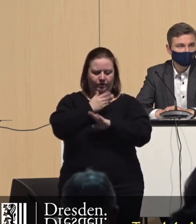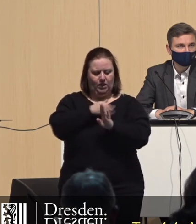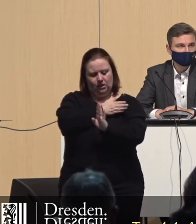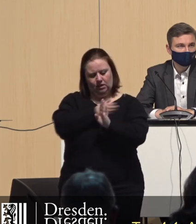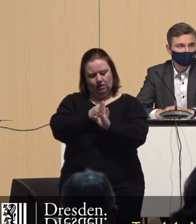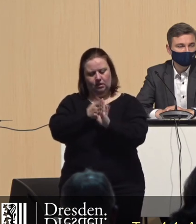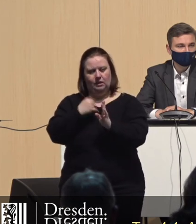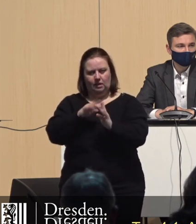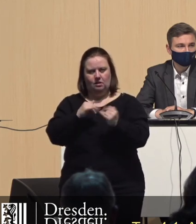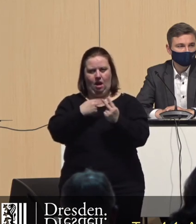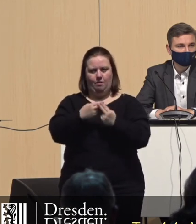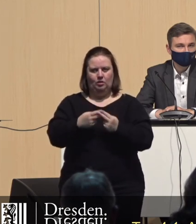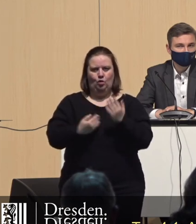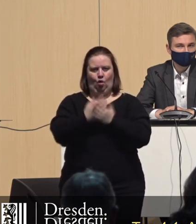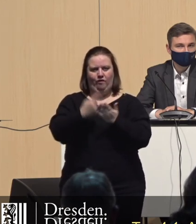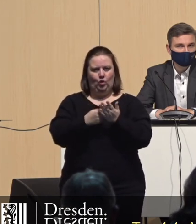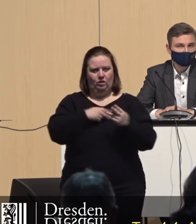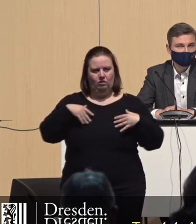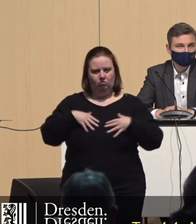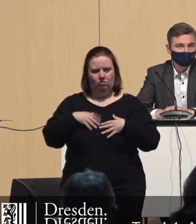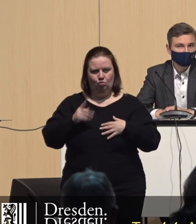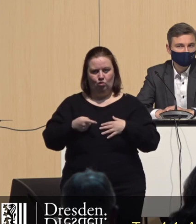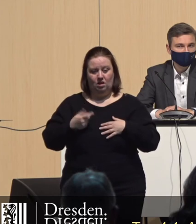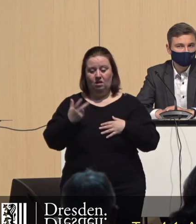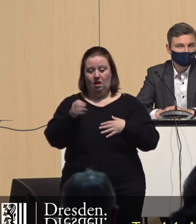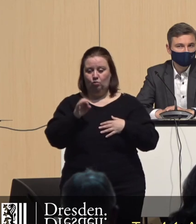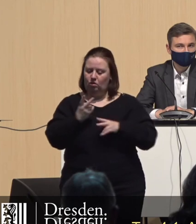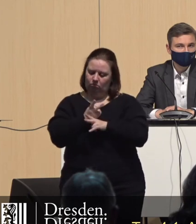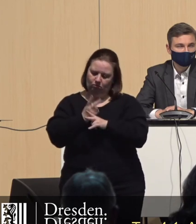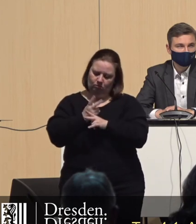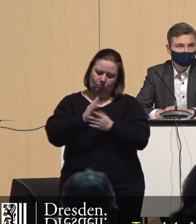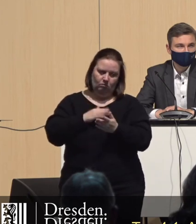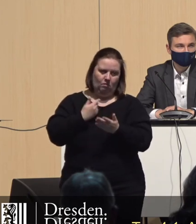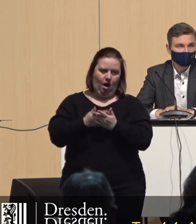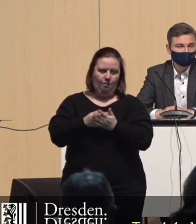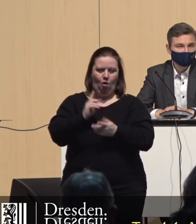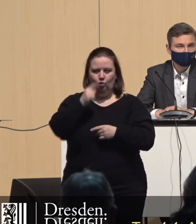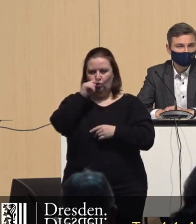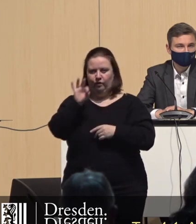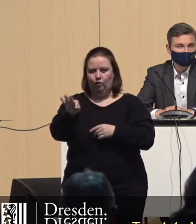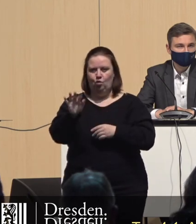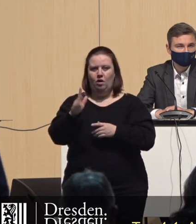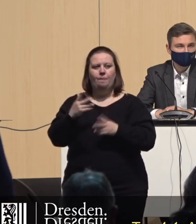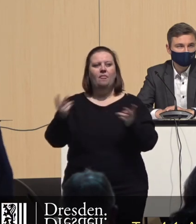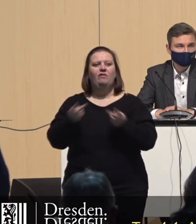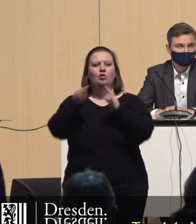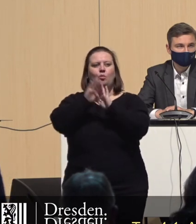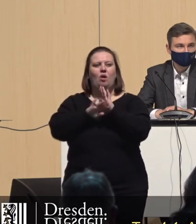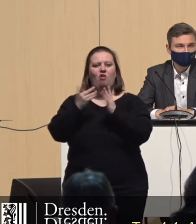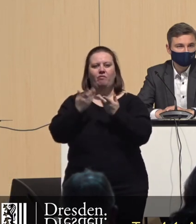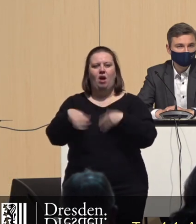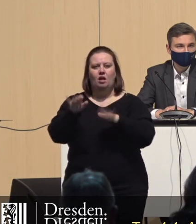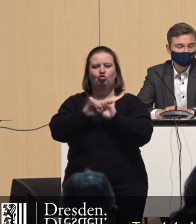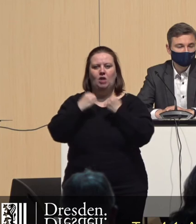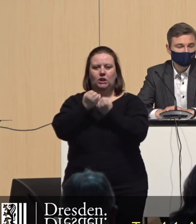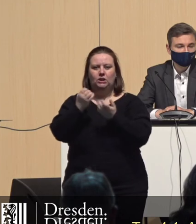sich an diese neue Forderung zu gewöhnen. Die 30 Prozent gelten auch im Prinzip nur, wenn ein Förderprogramm des Freistaates